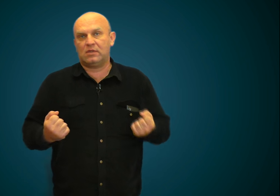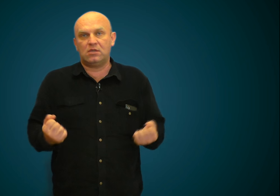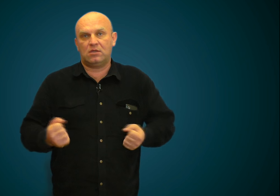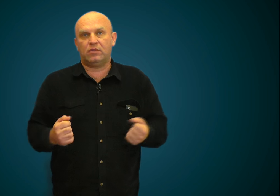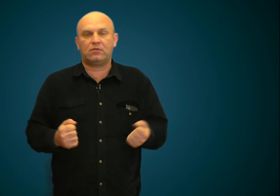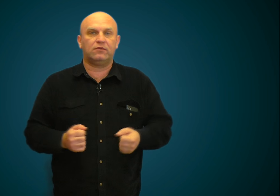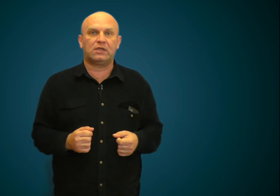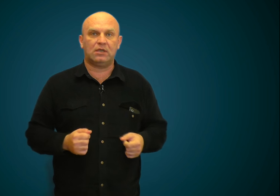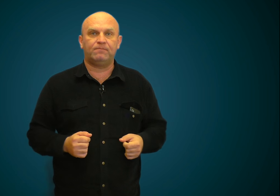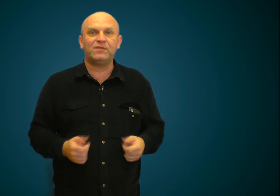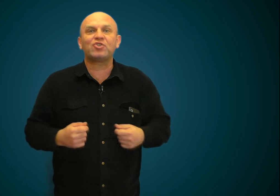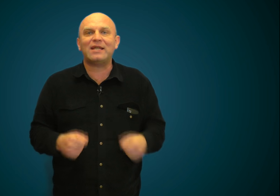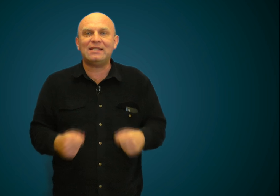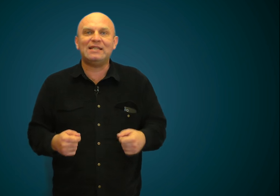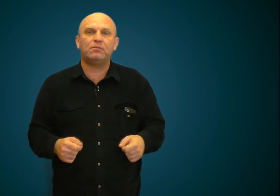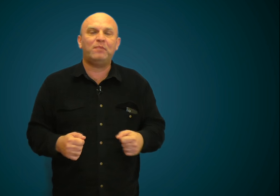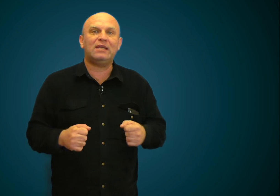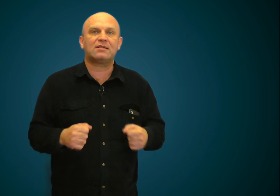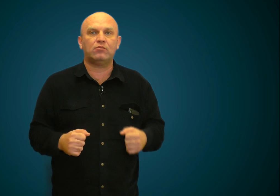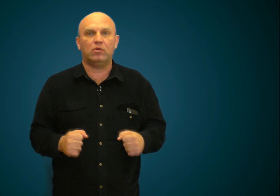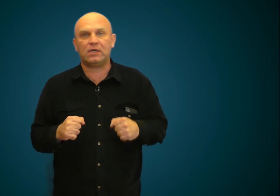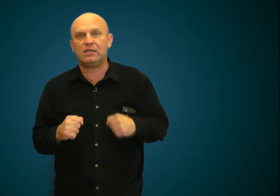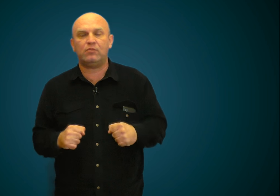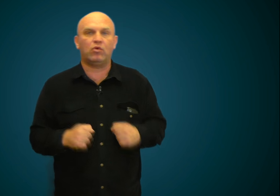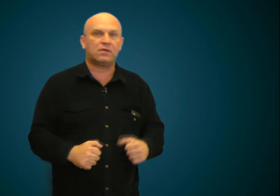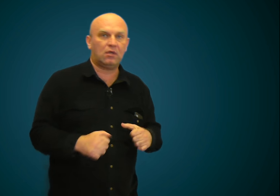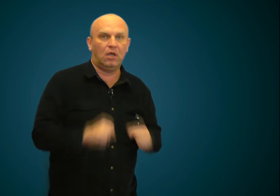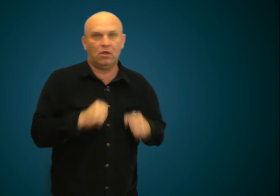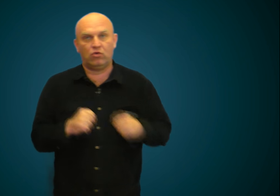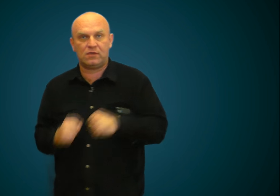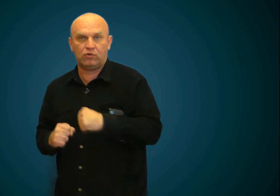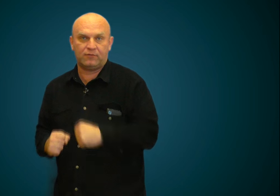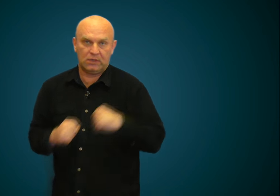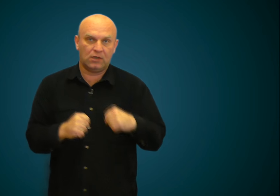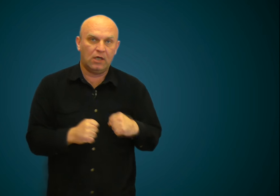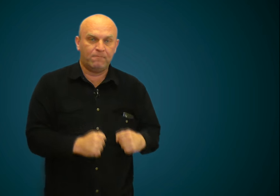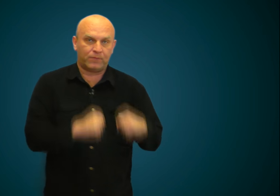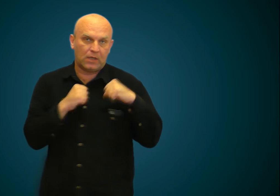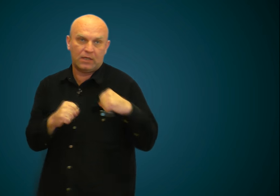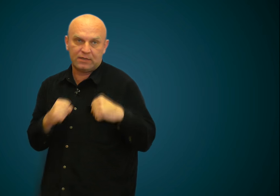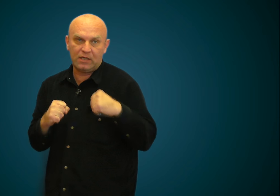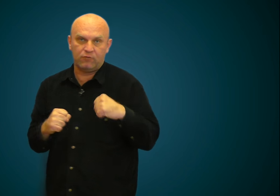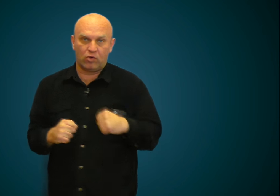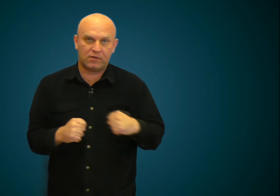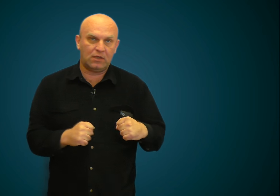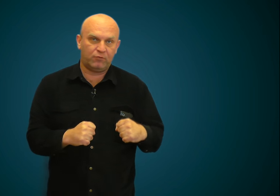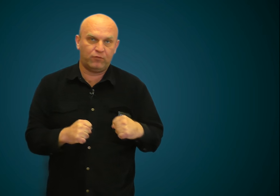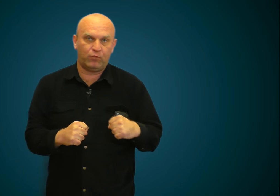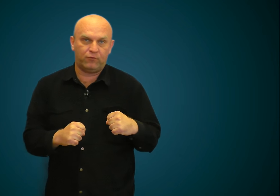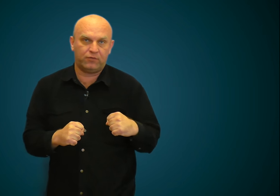сложить их вот так вот в локтях, держать их перед собой, как для бокса. То есть вот вы встали в бокс, в